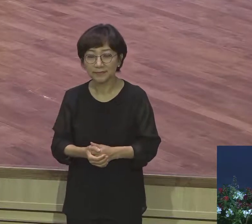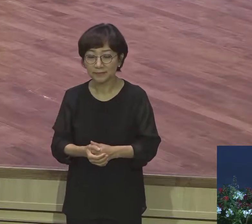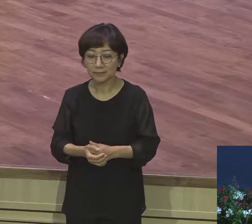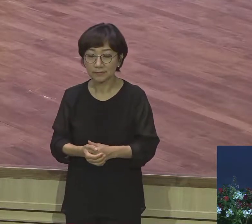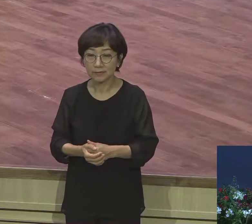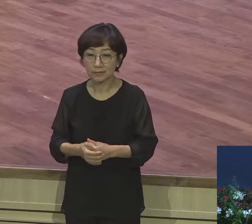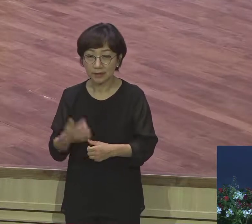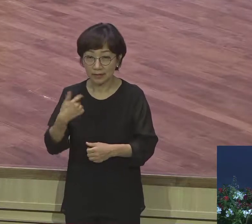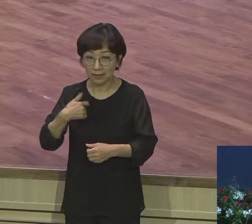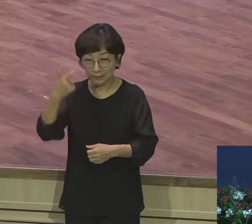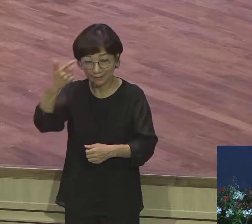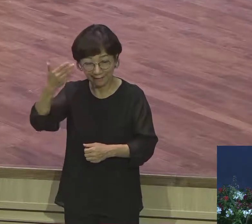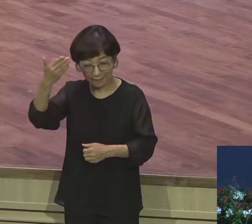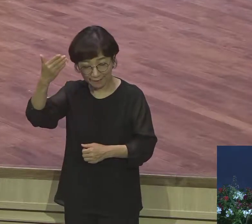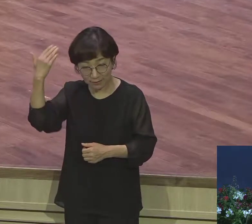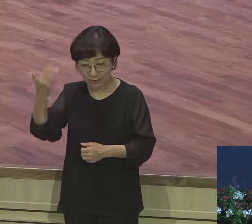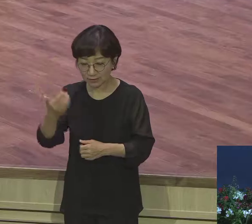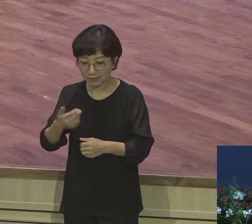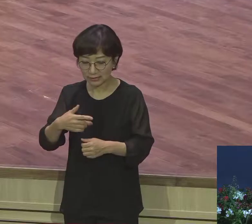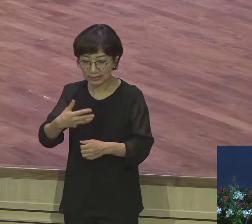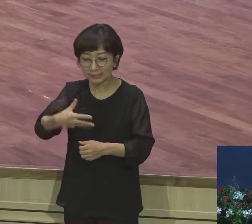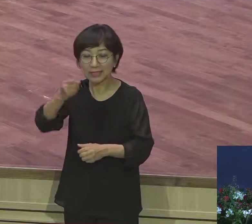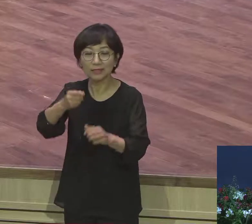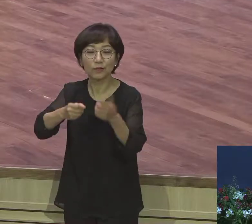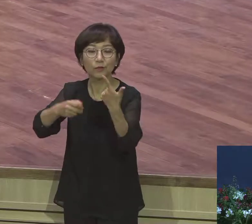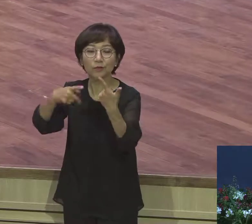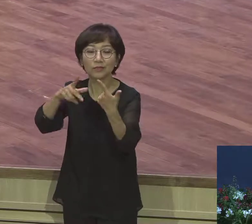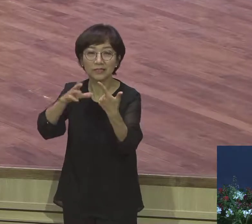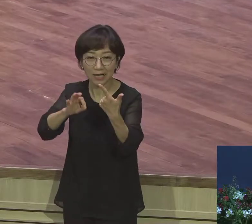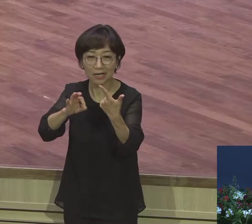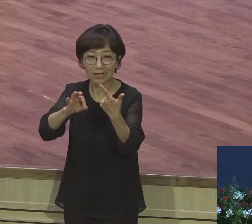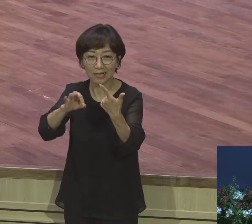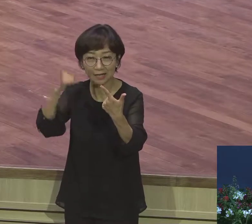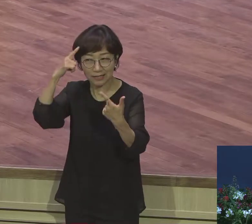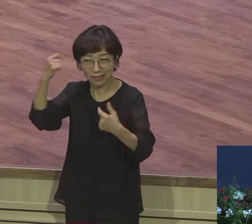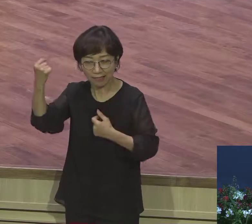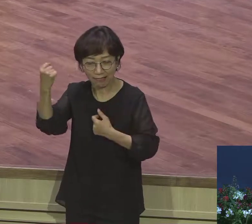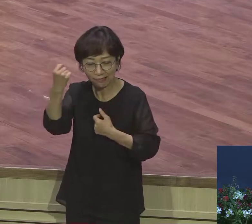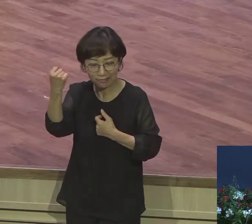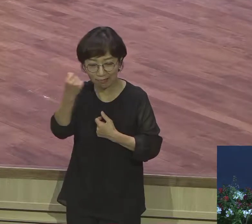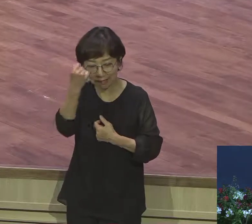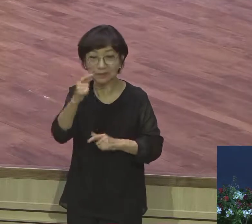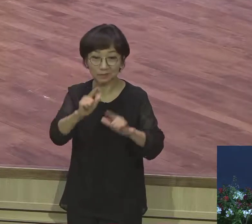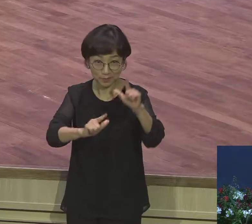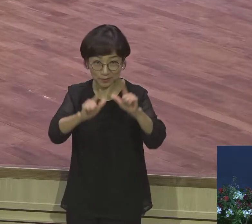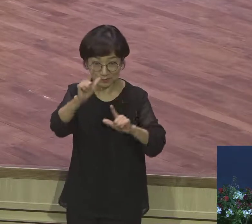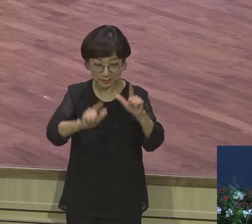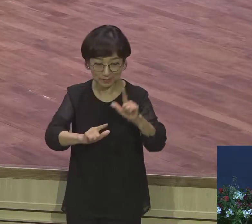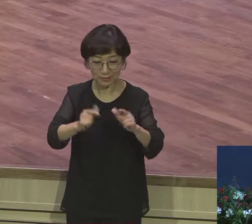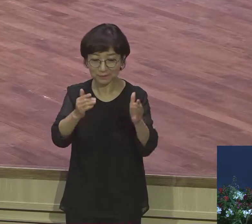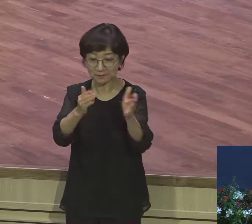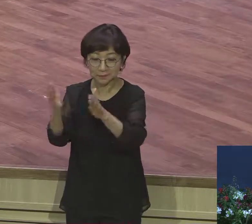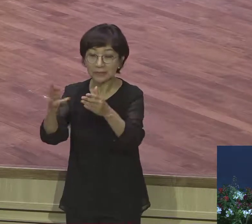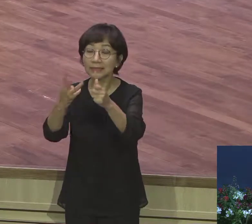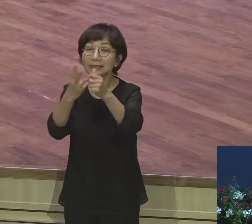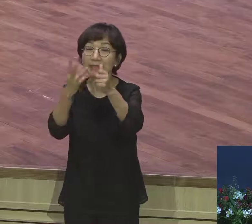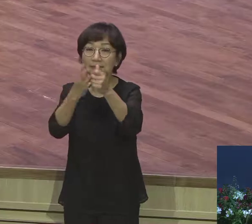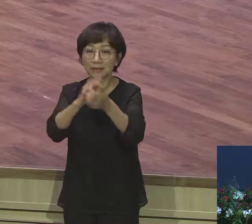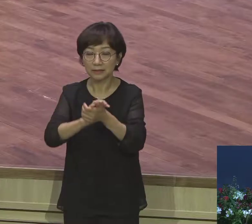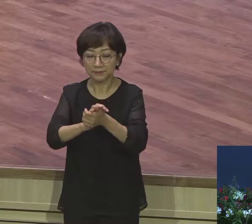거예요 애털이 잡혀있는 6장 물질 중심 11장에 성공 중 세상 사람들은 수단 방법을 가리지 않고